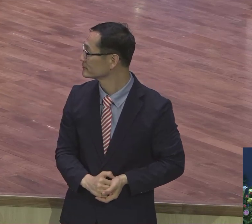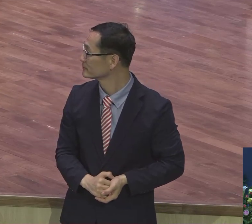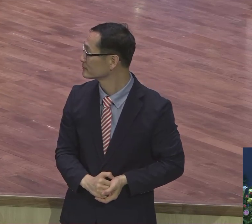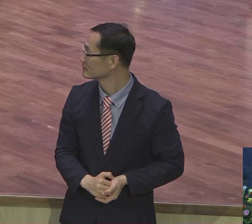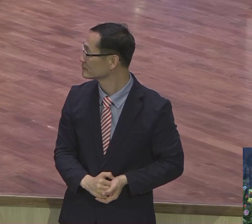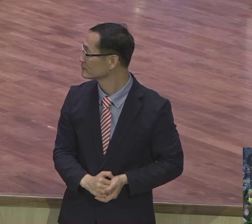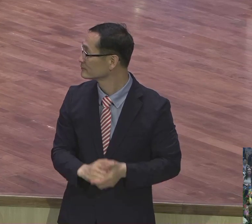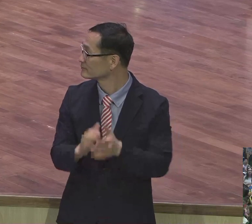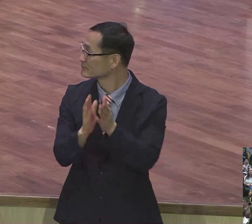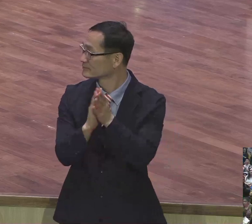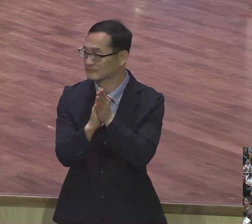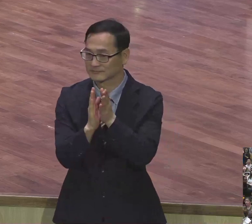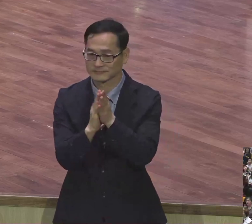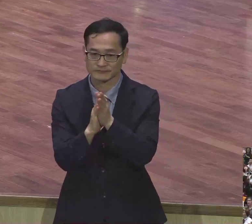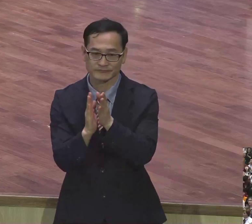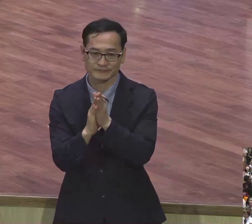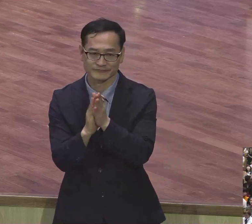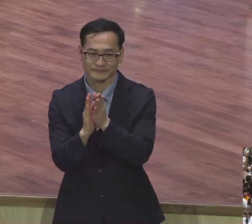박수로리 안녕하세요.